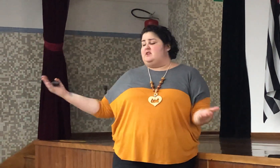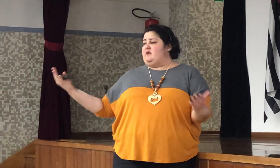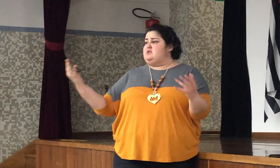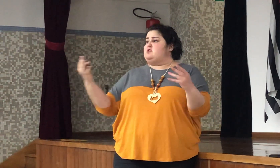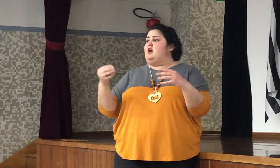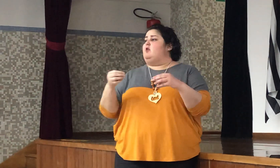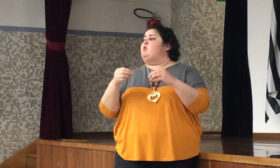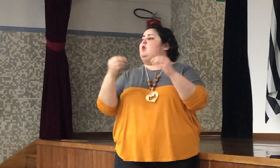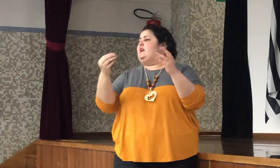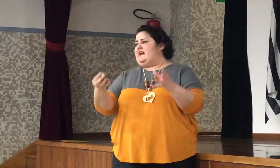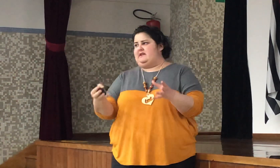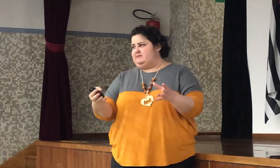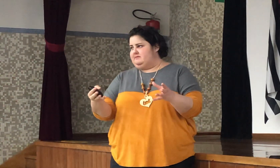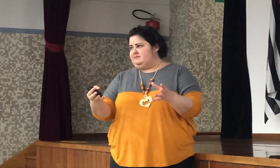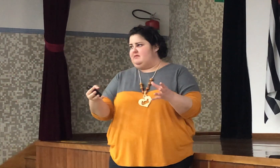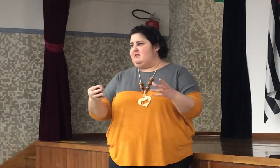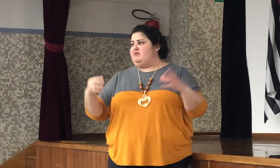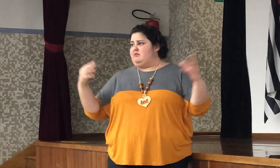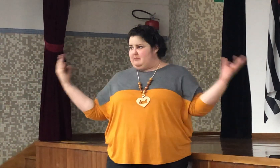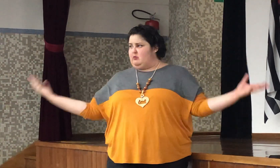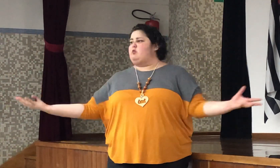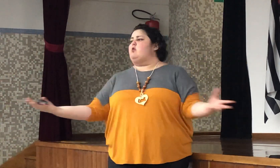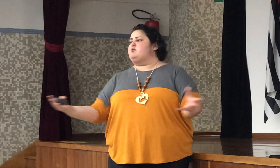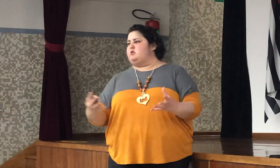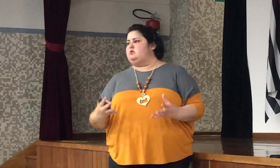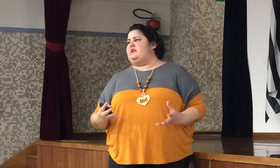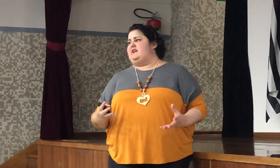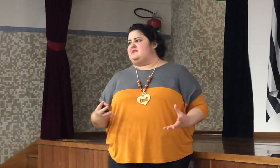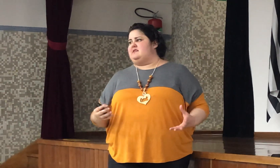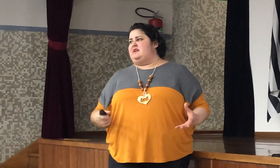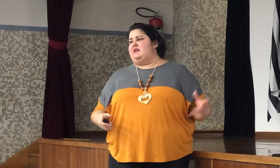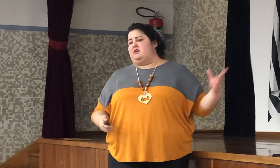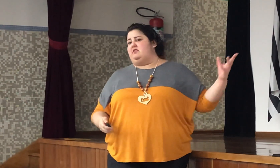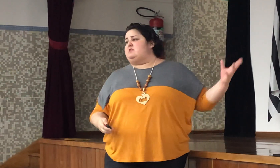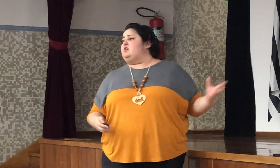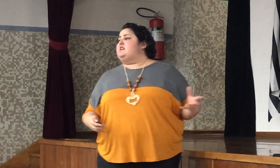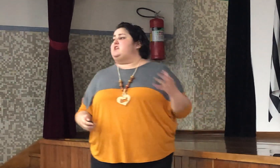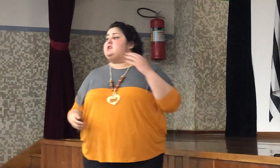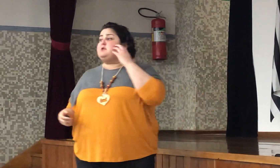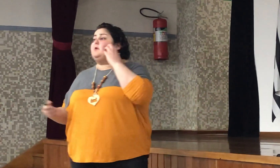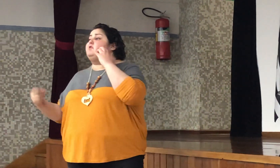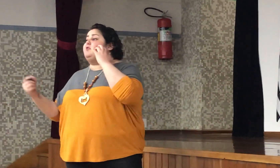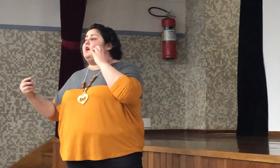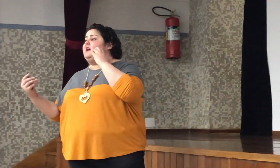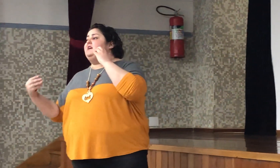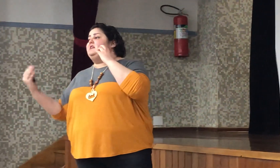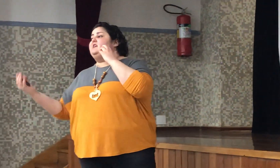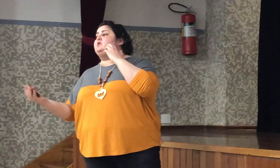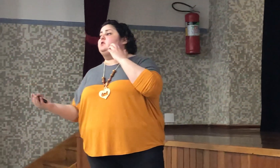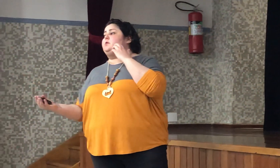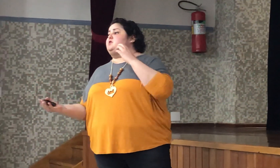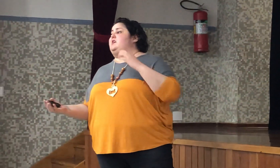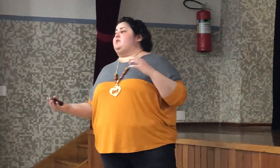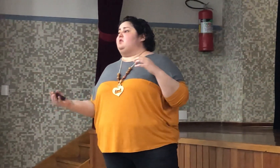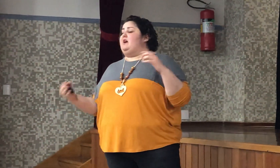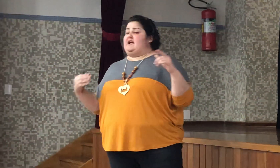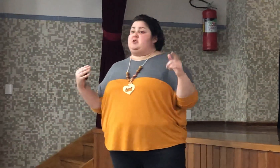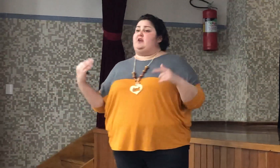Não é só um olhar. Um conjunto deles. Então é isso que a gente te provoca dentro do projeto. A te